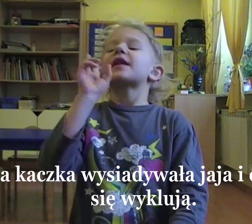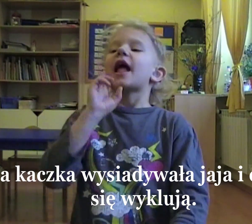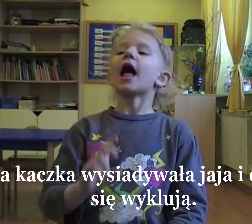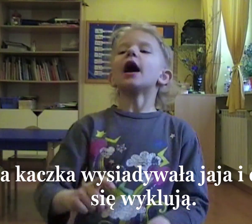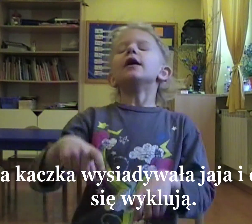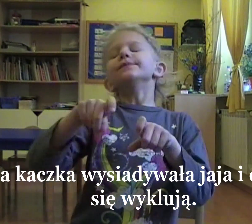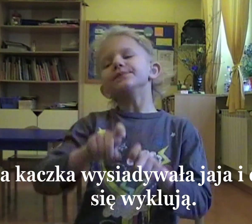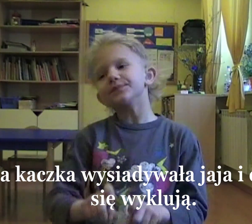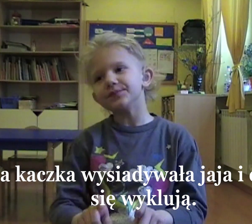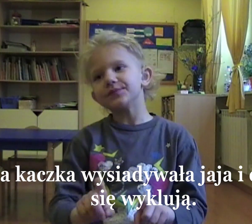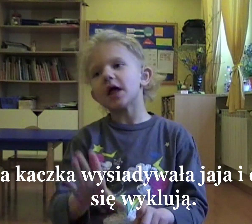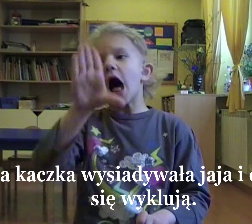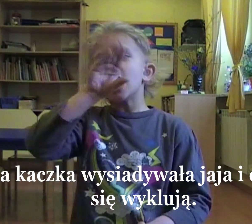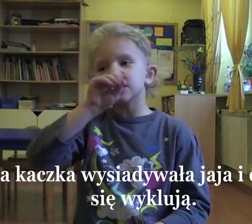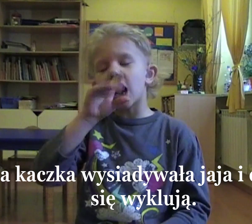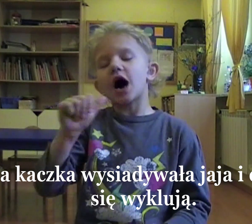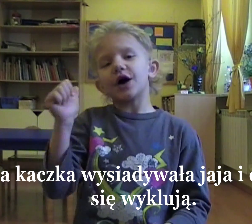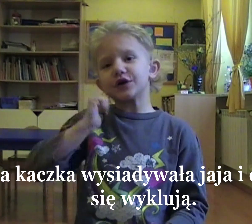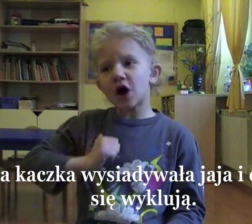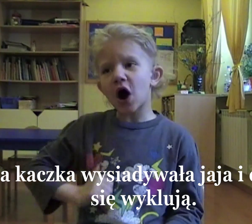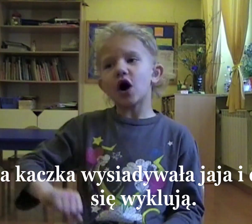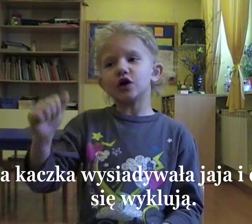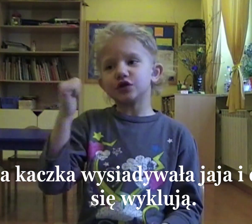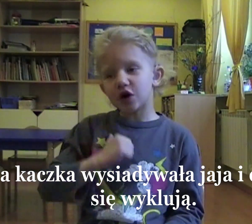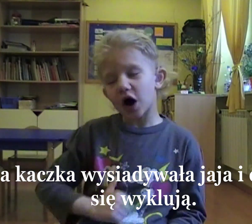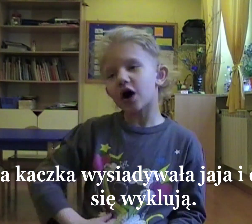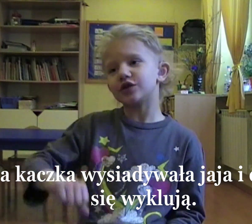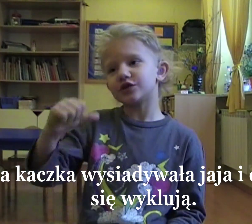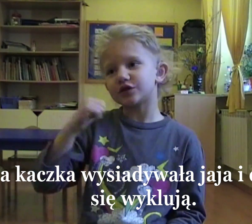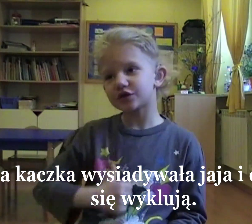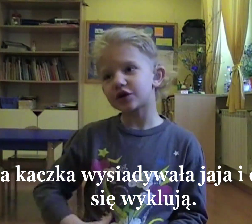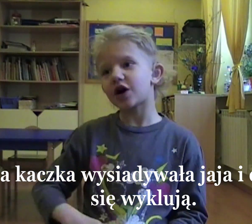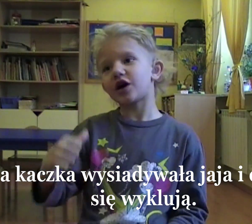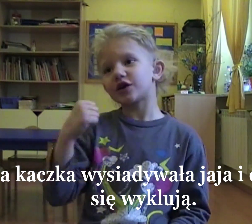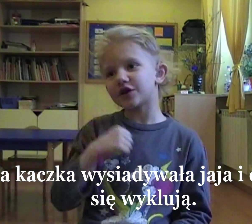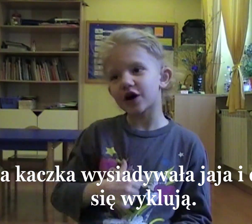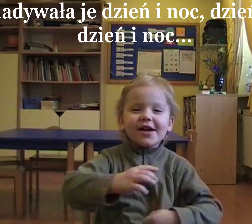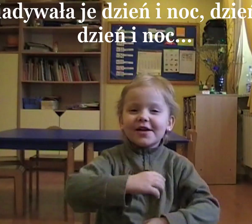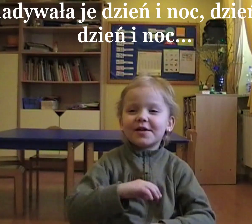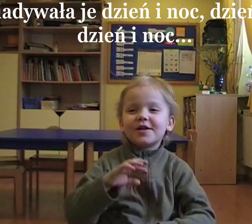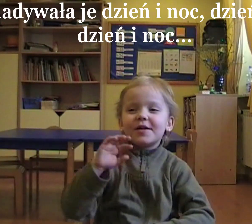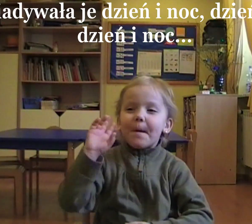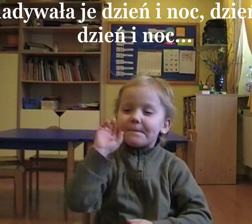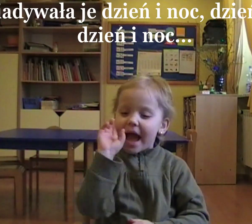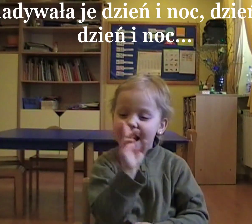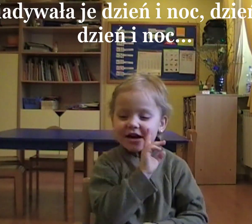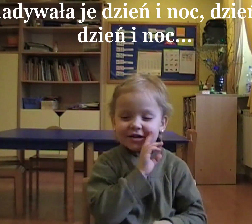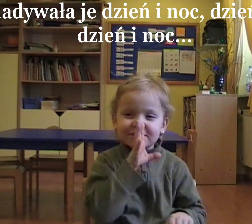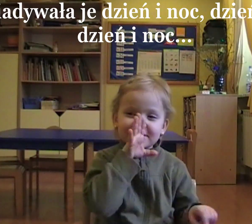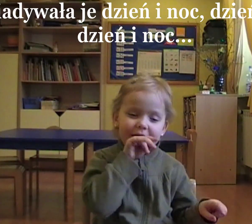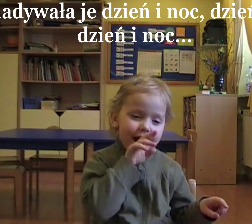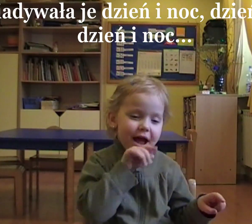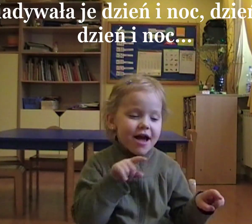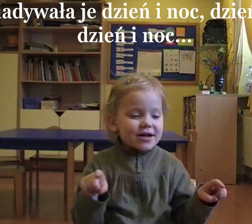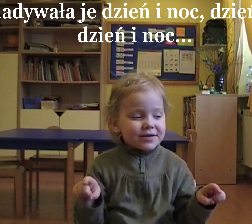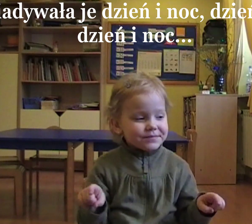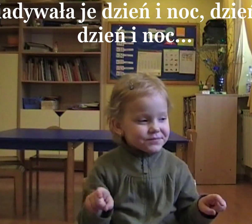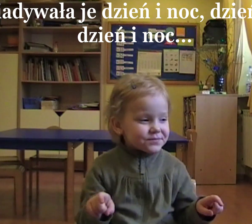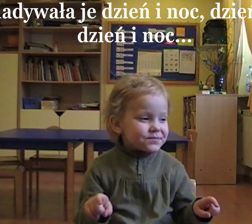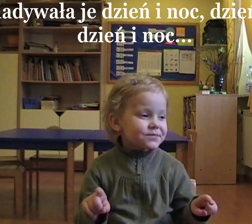Mama kaczka wysiadywała jaja i czekała, aż się wyklują. Wysiadywała je